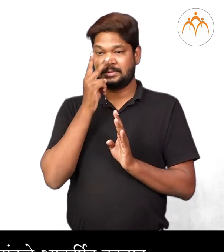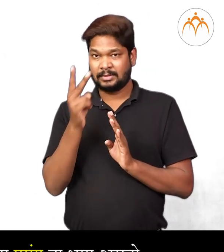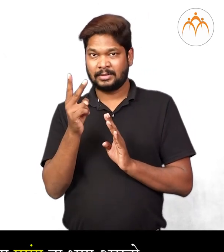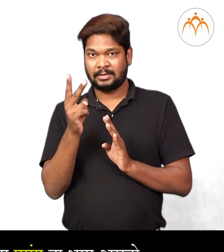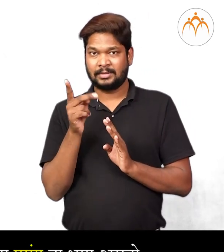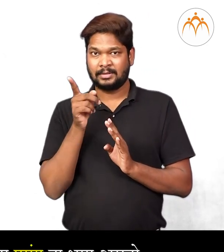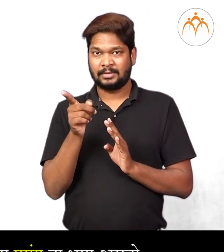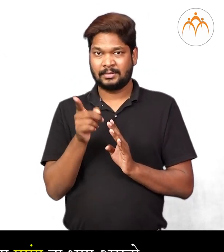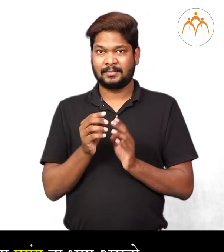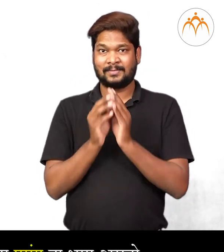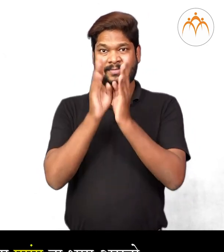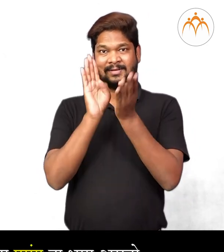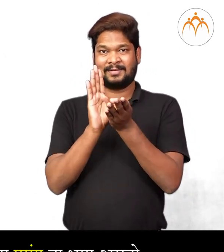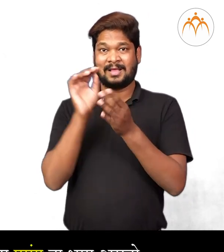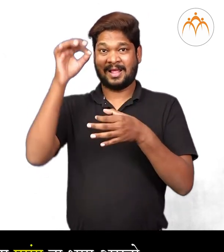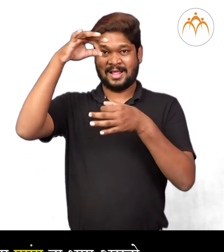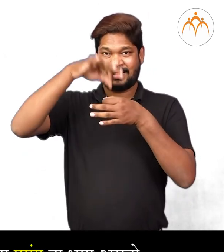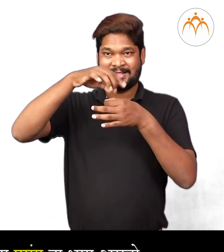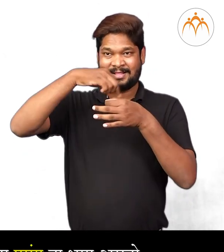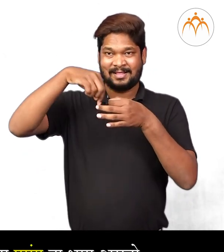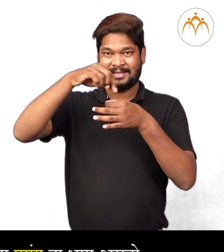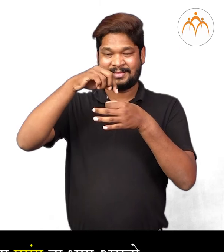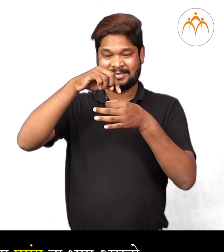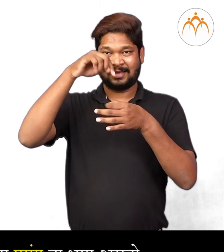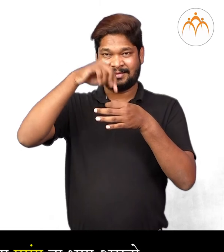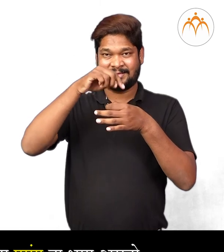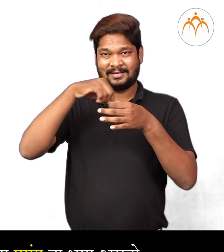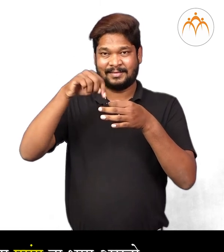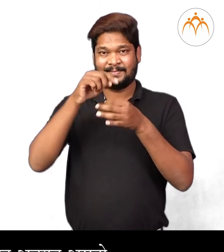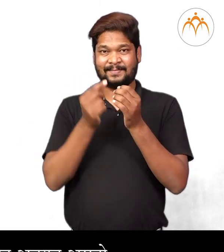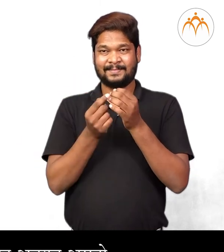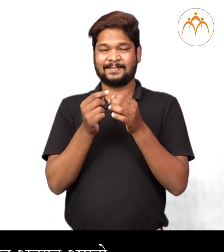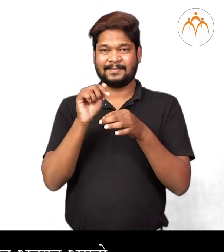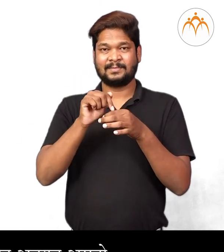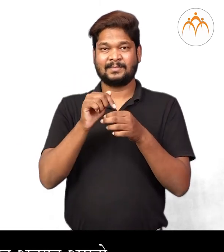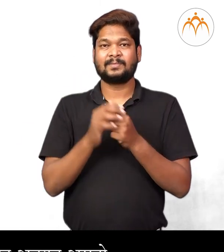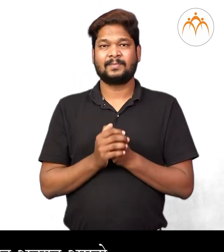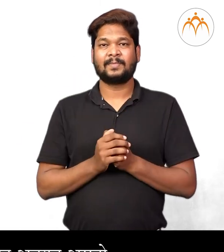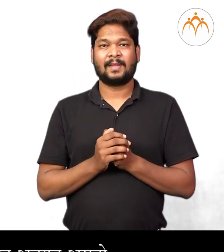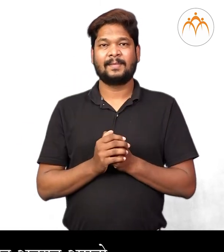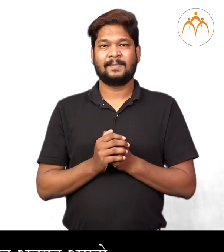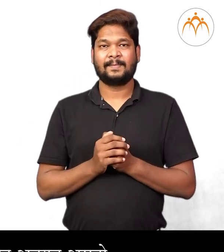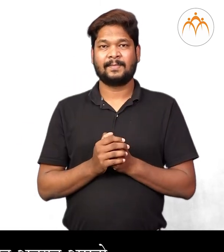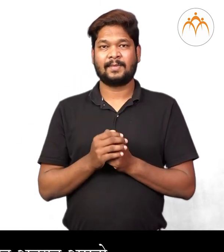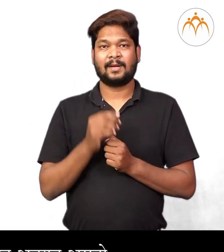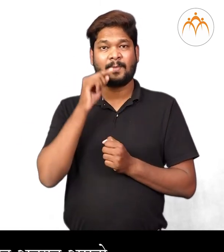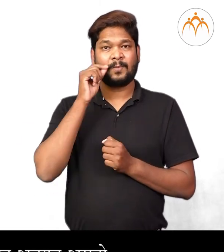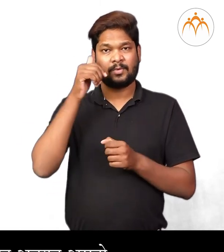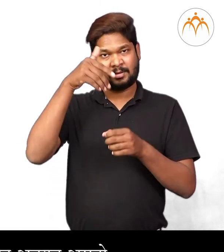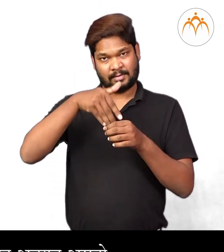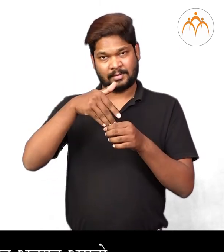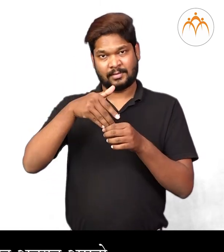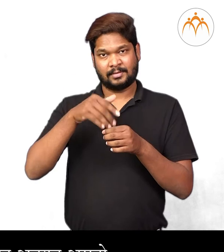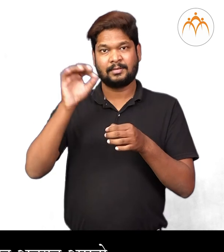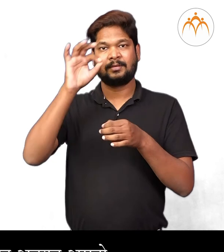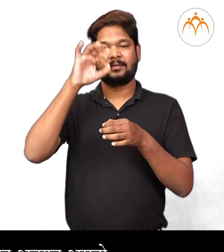पाकल्यान चा आतल्या बजुला पुमंग हा भागस्तो हा फुलाचा पुल्लिंगी प्रजनन अवयावस्तो